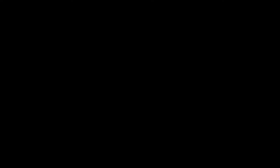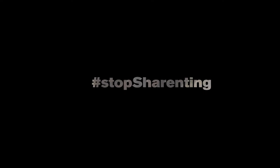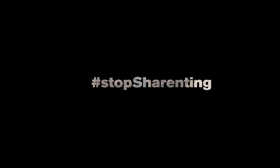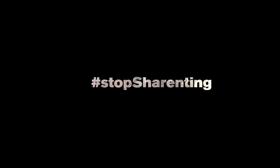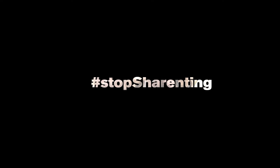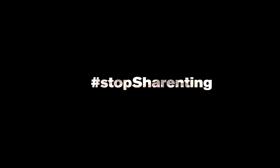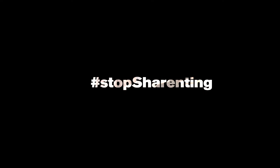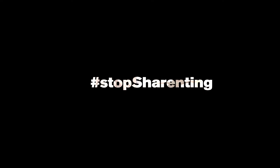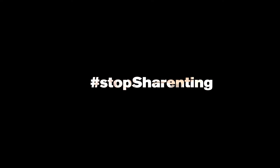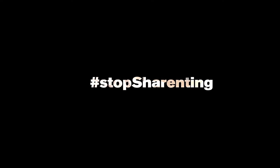Musikk